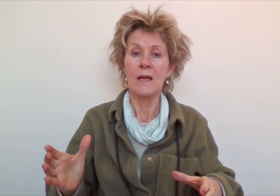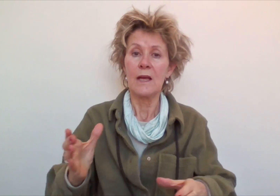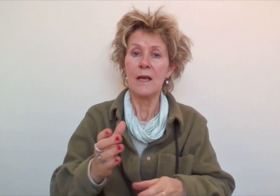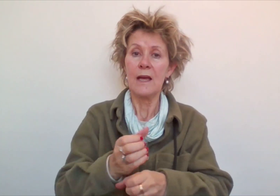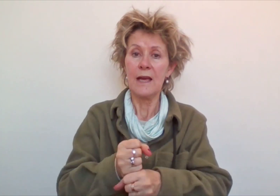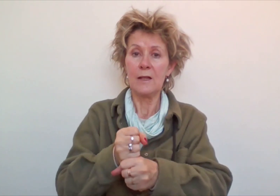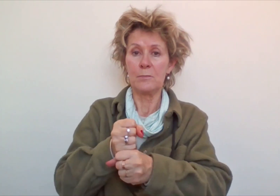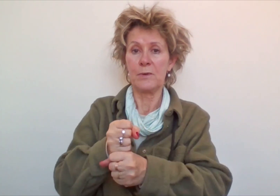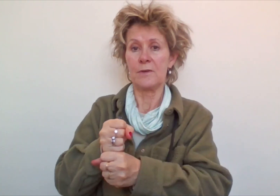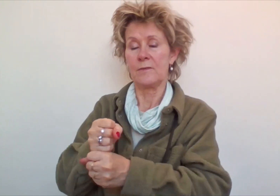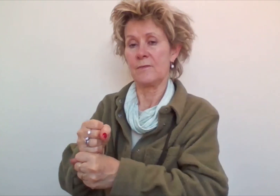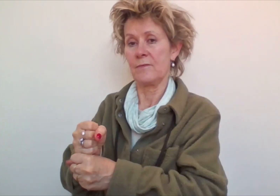Helpen.